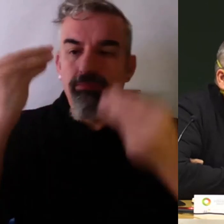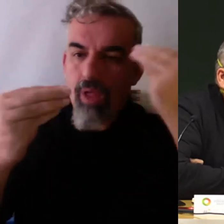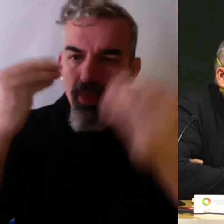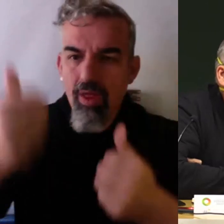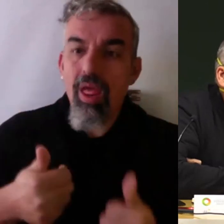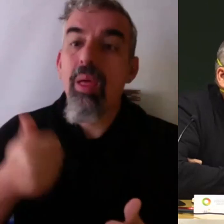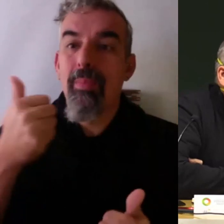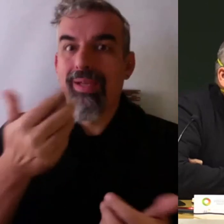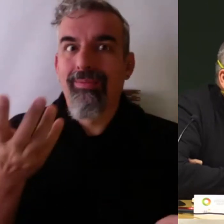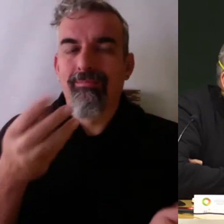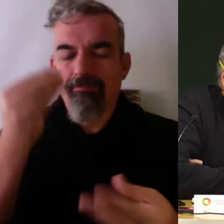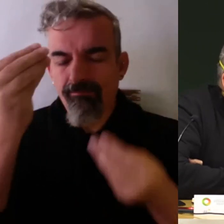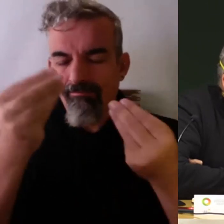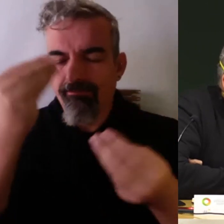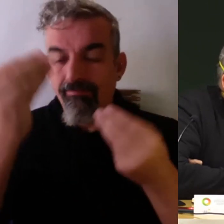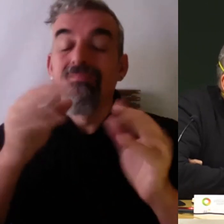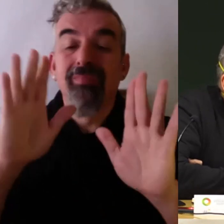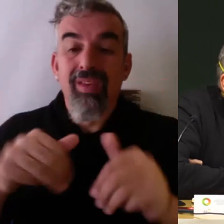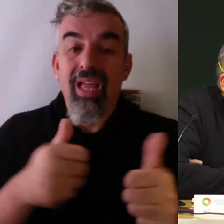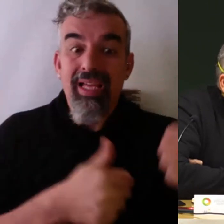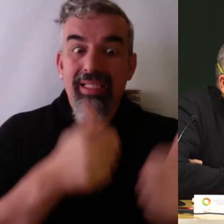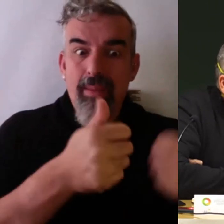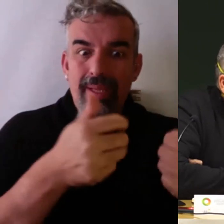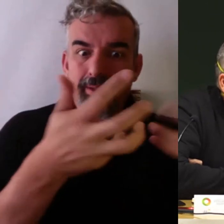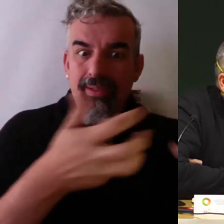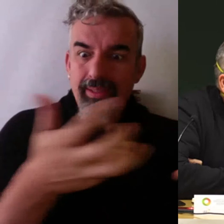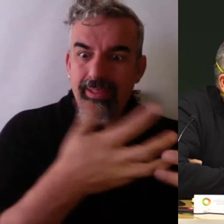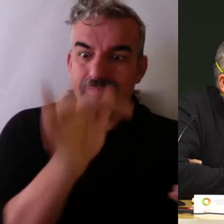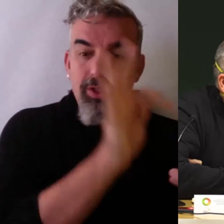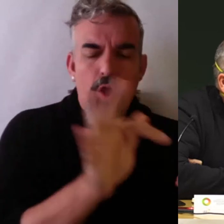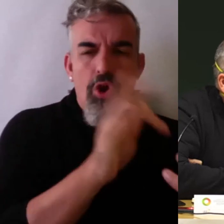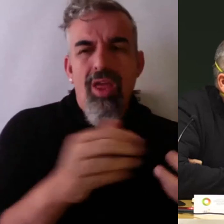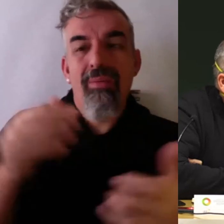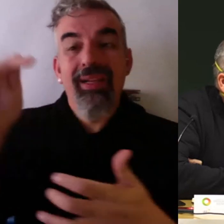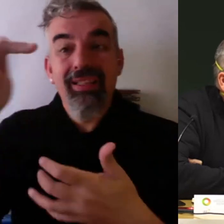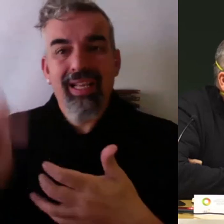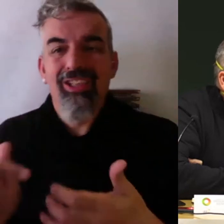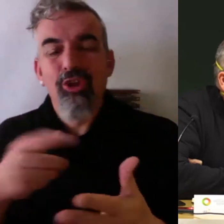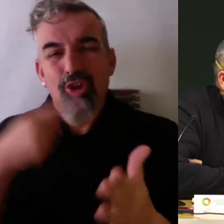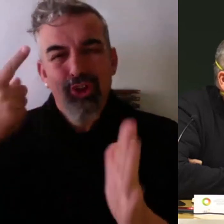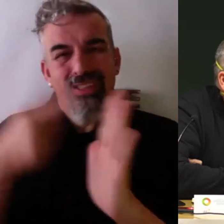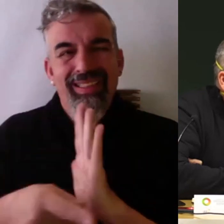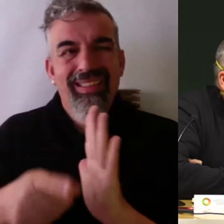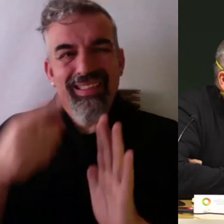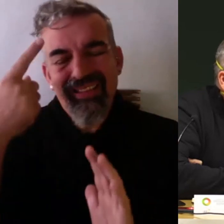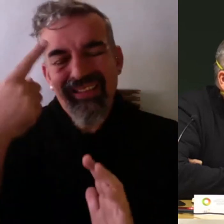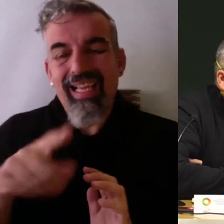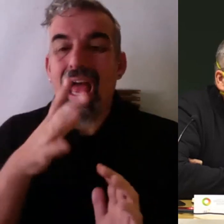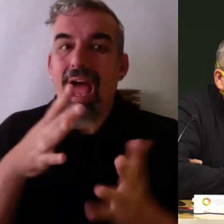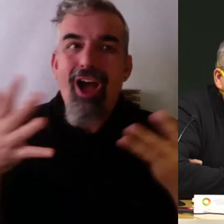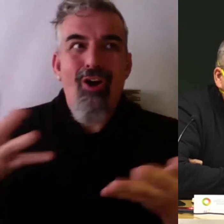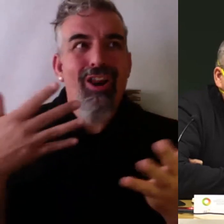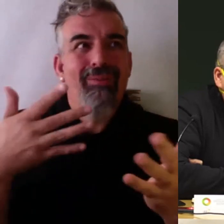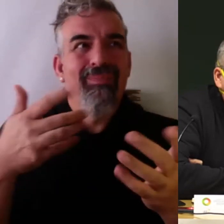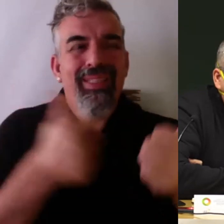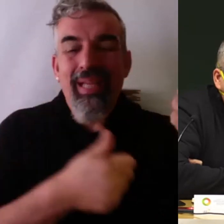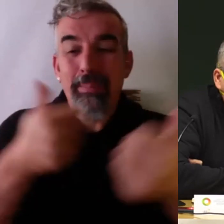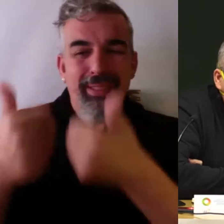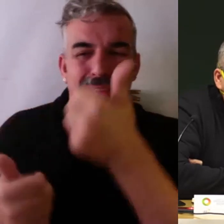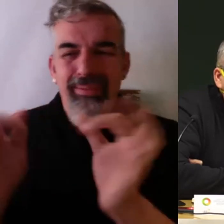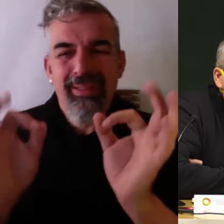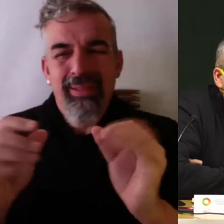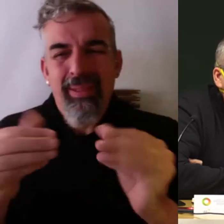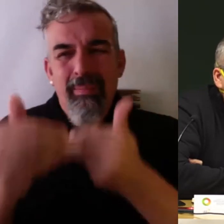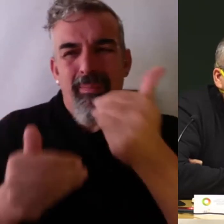Entonces, entiendo que esos dos términos estén tan, tan desprestigiados, pero simplemente digo que no tiene por qué ser así, que hay